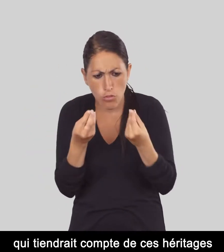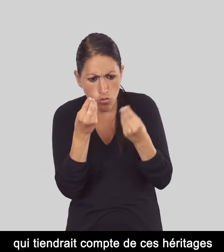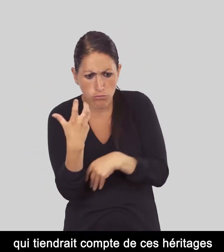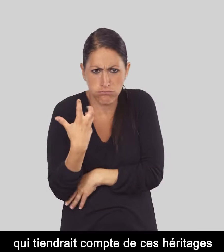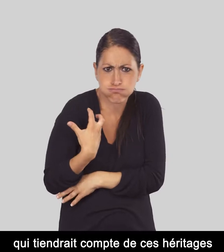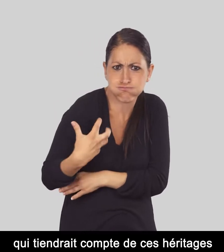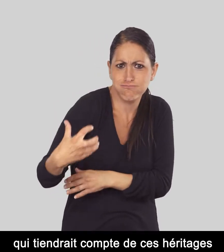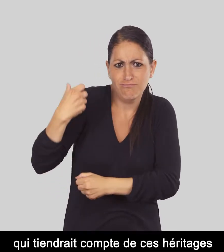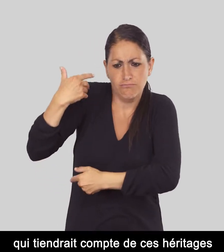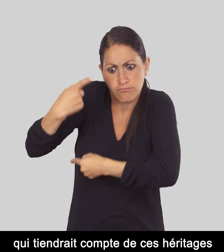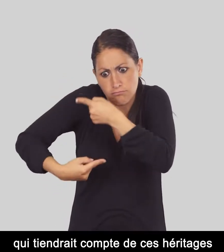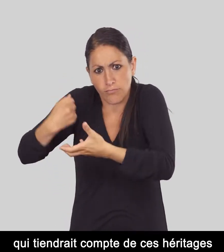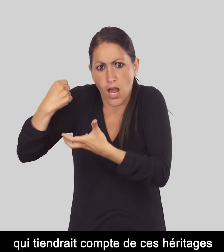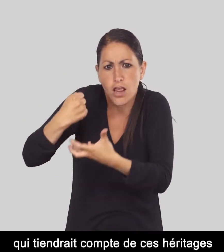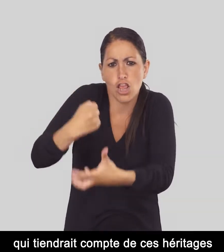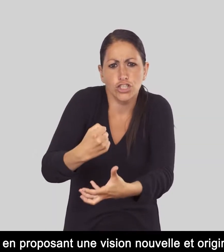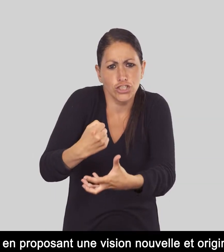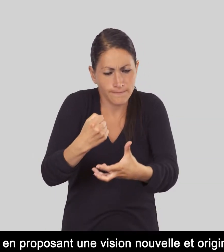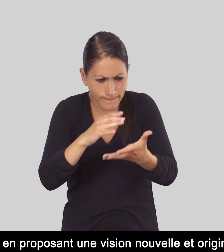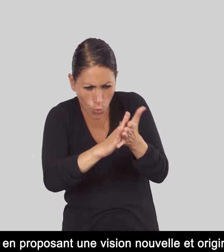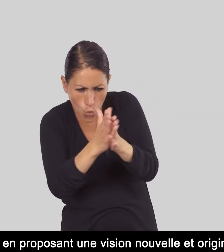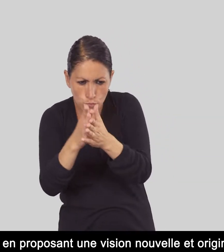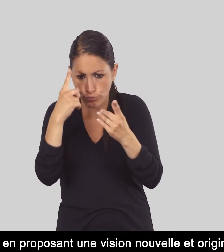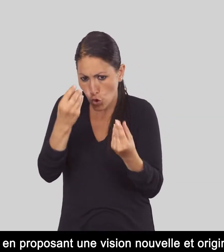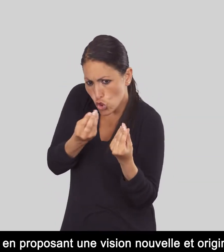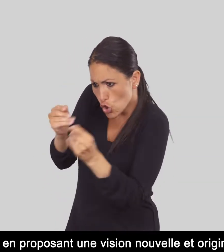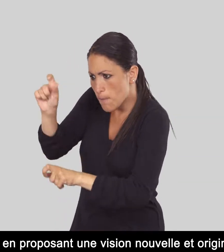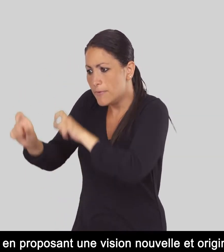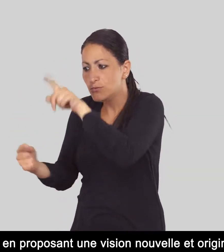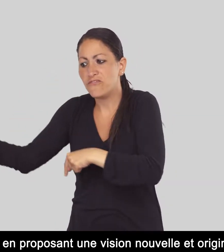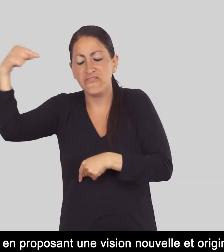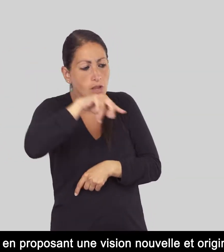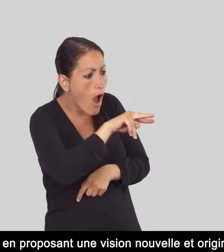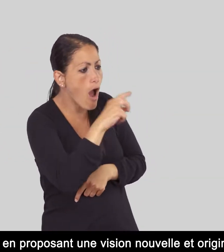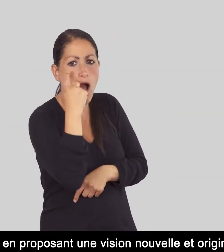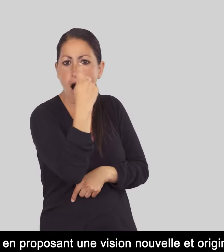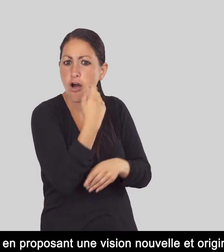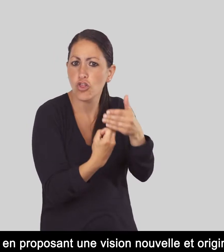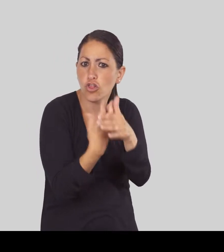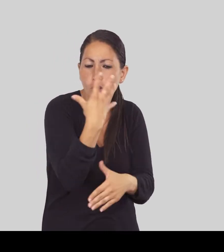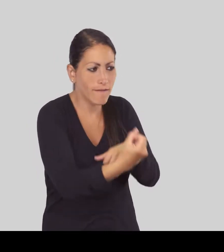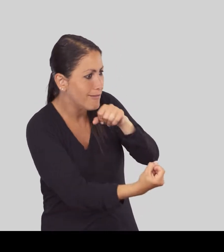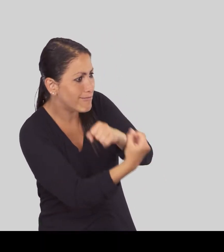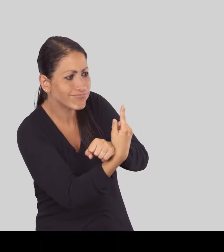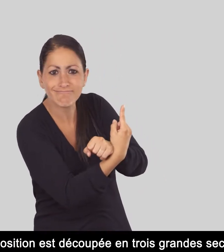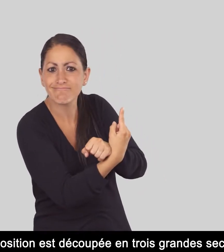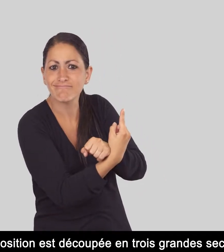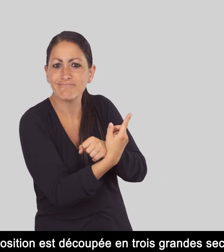qui tiendrait compte de ses héritages tout en proposant une vision nouvelle et originale. L